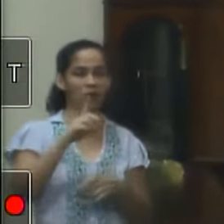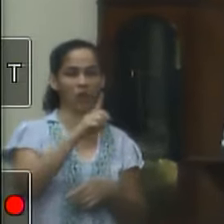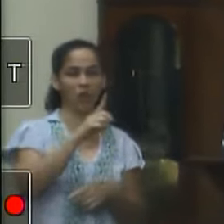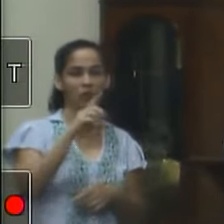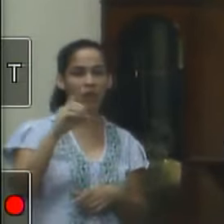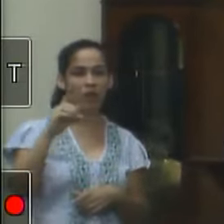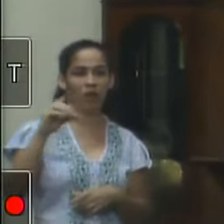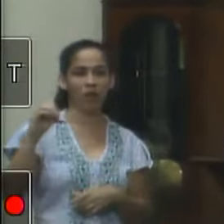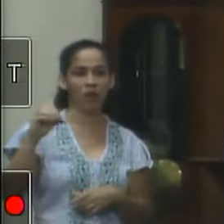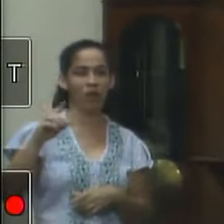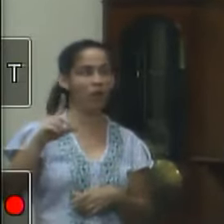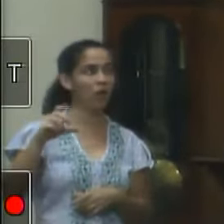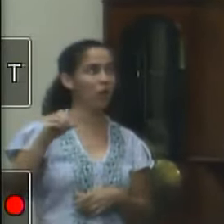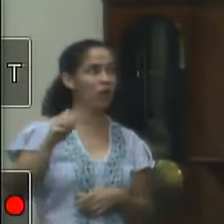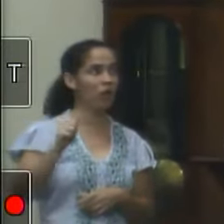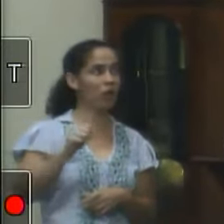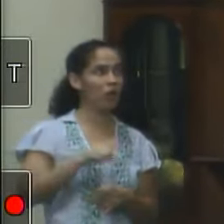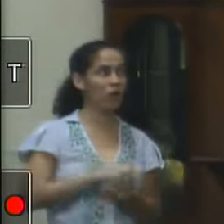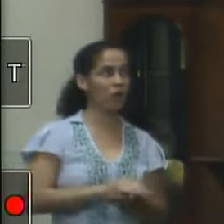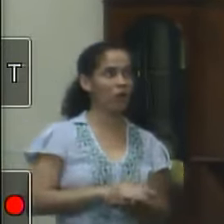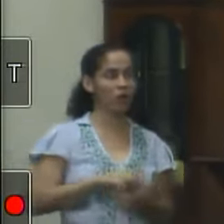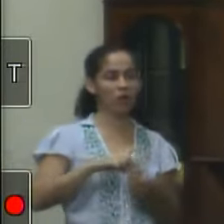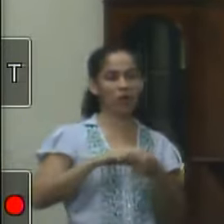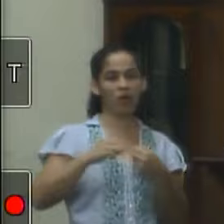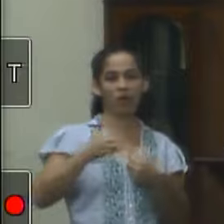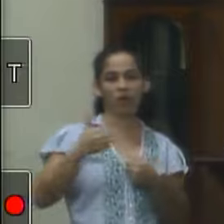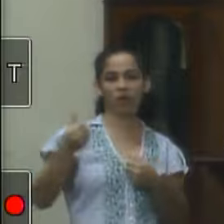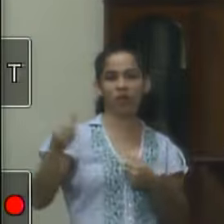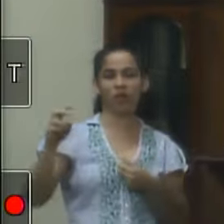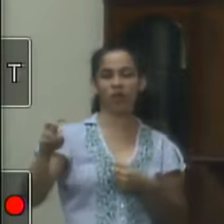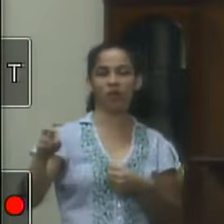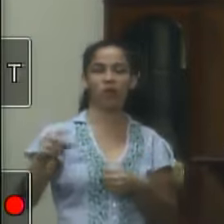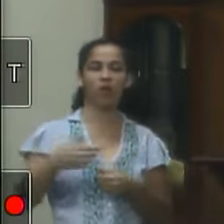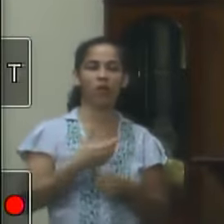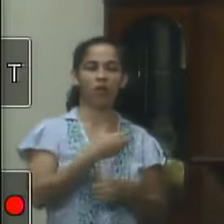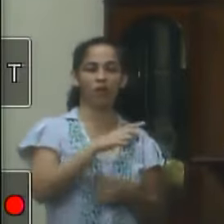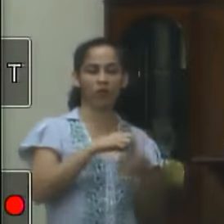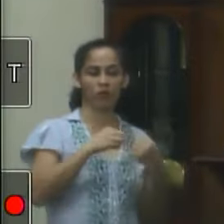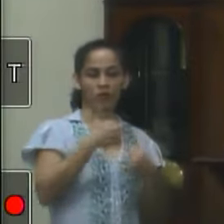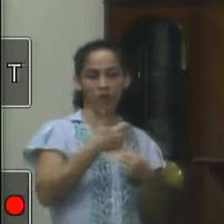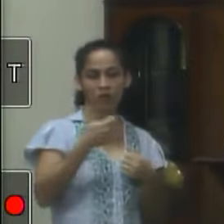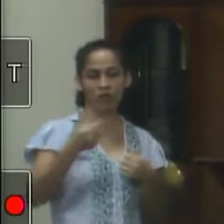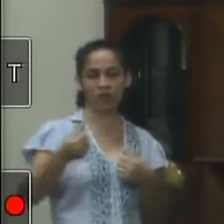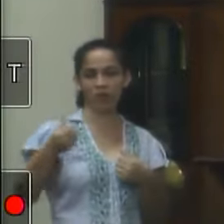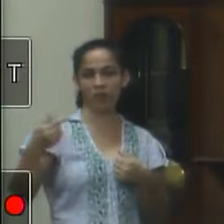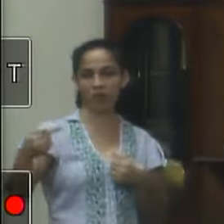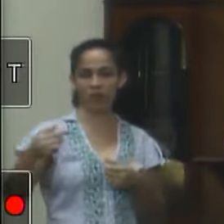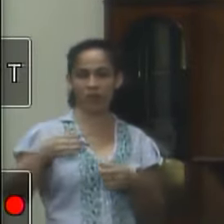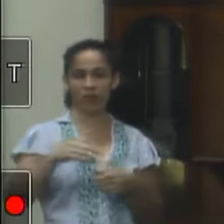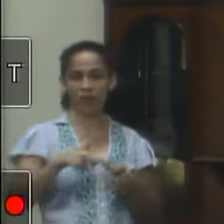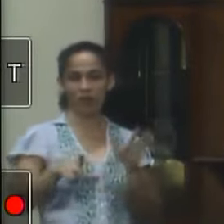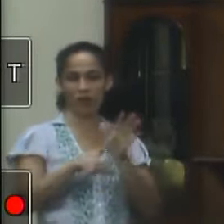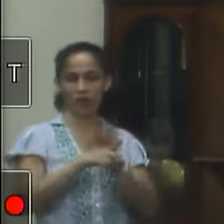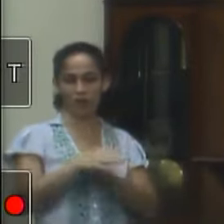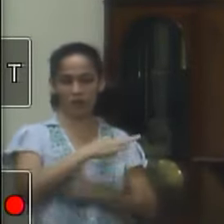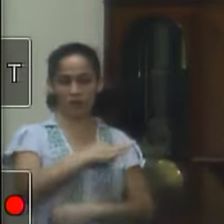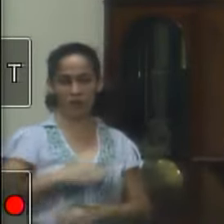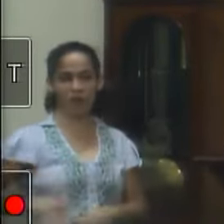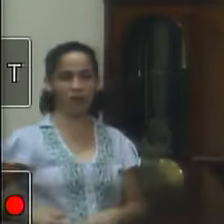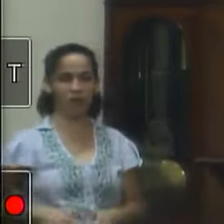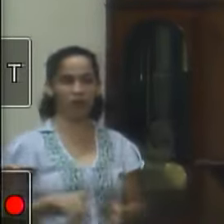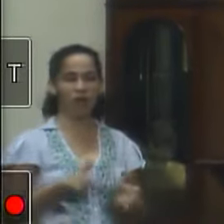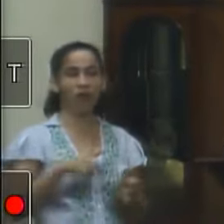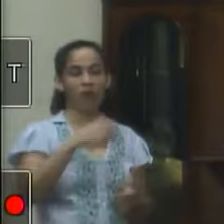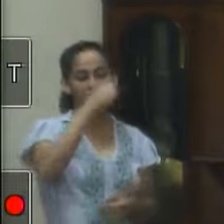nem na LOA e aí o artigo 165 e 167 da Constituição Federal é claro é papel